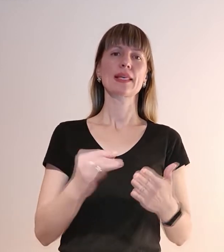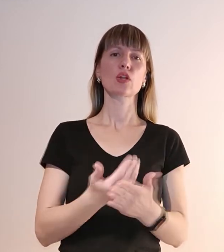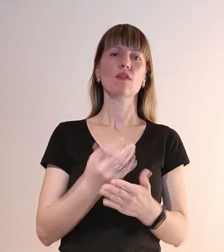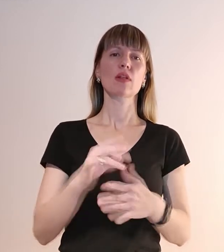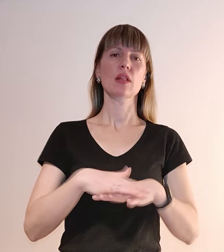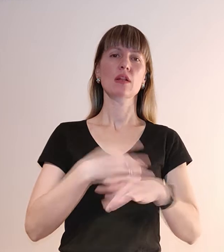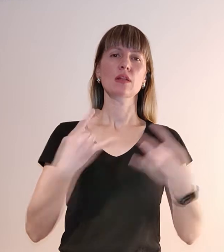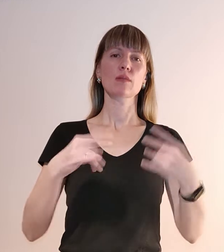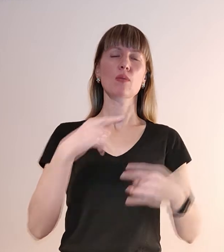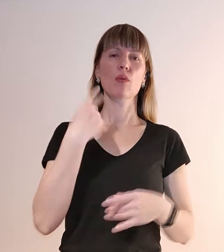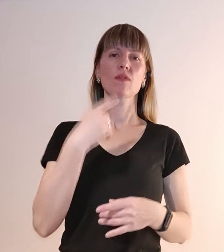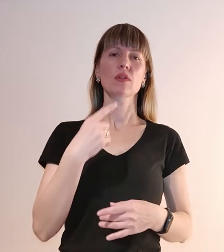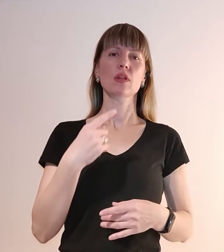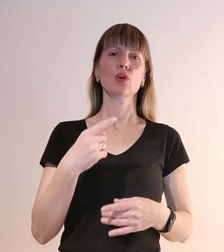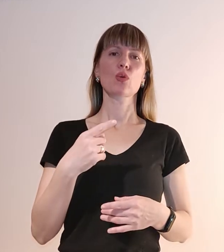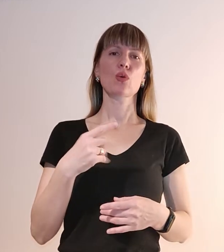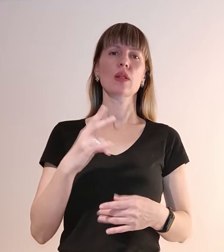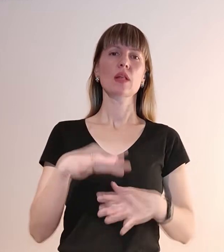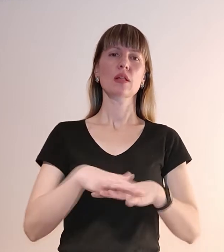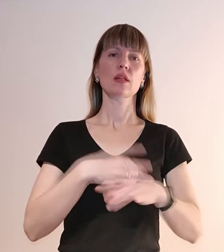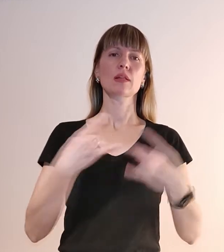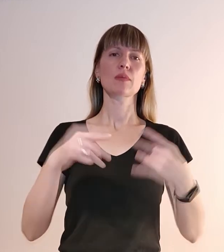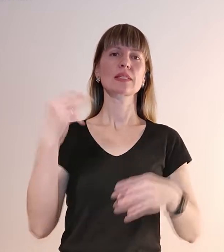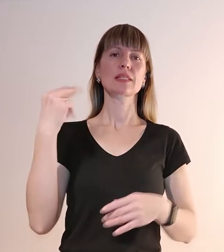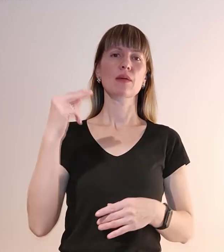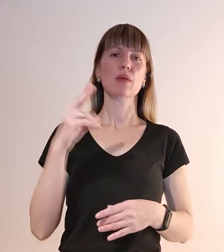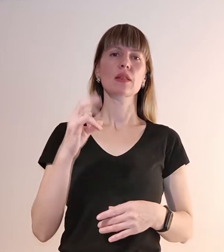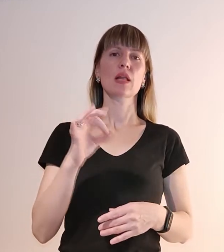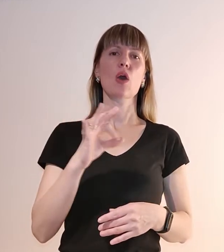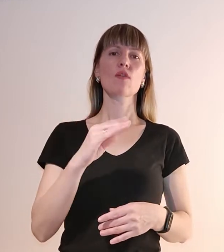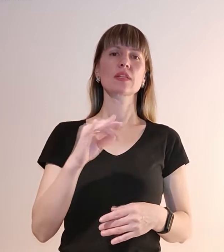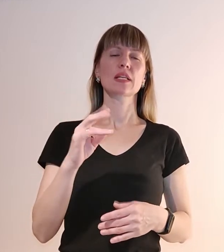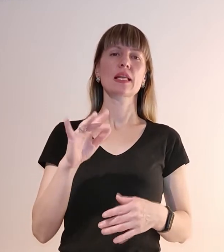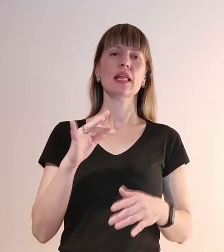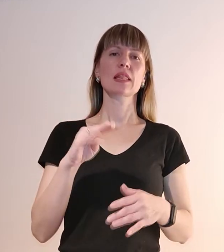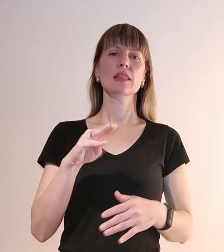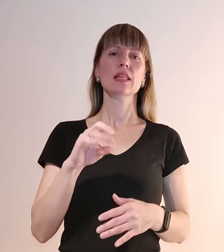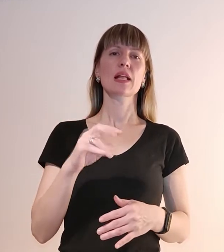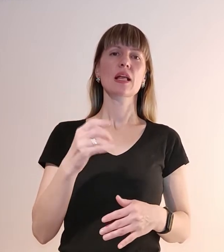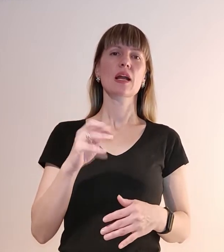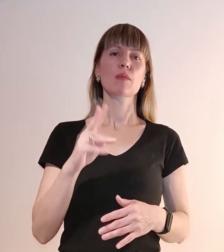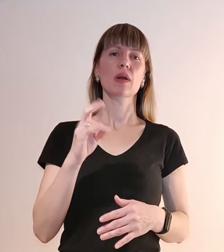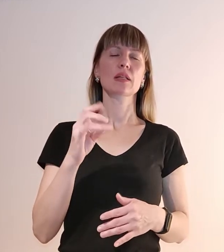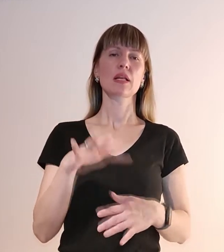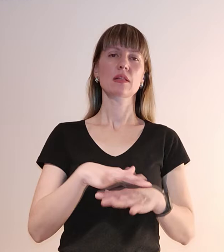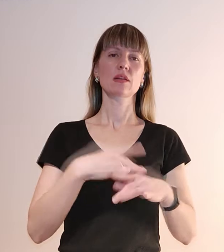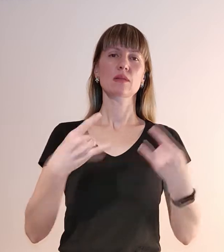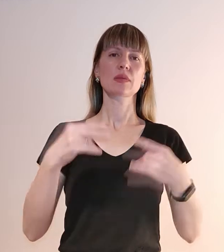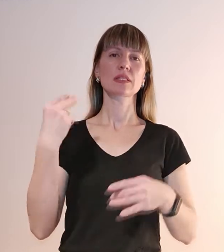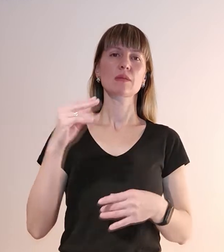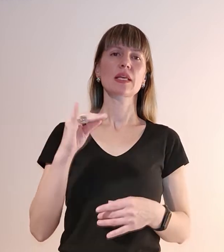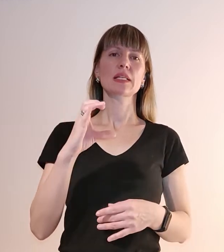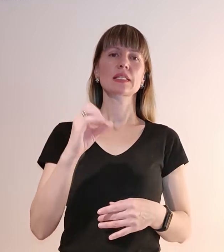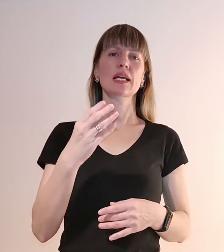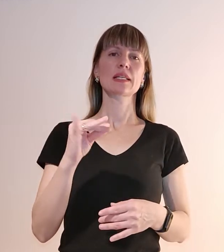Суспільному мовнику, безпосередньо на Суспільному Запоріжжя, на офіційному телеграм-каналі Суспільного Запоріжжя та на сайті Суспільне Запоріжжя.